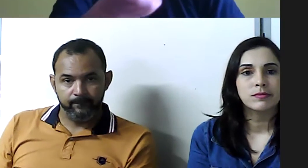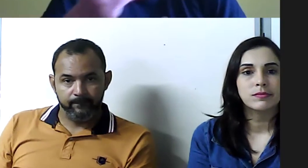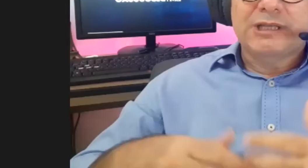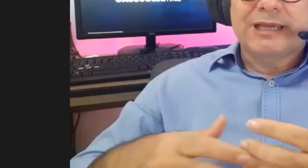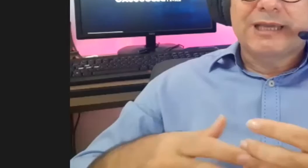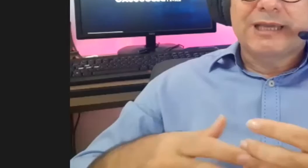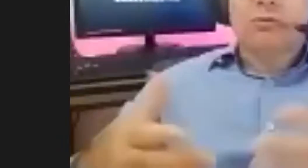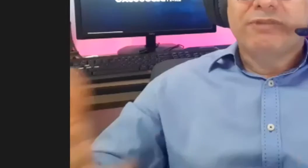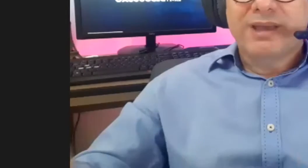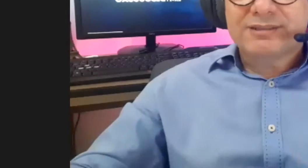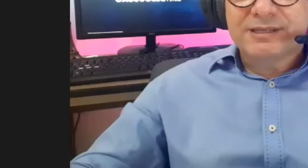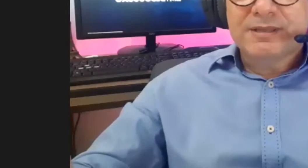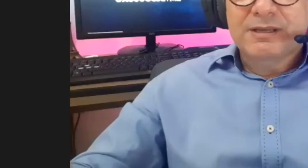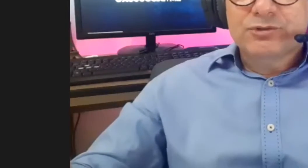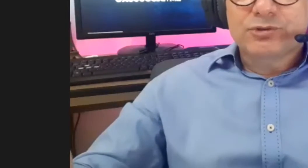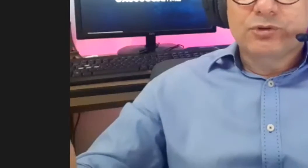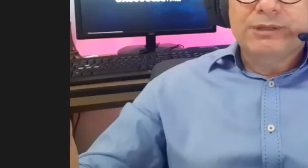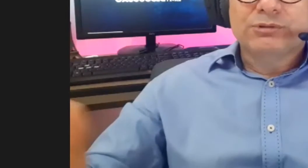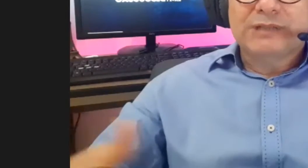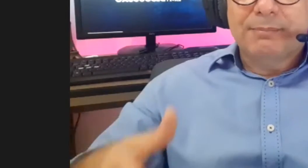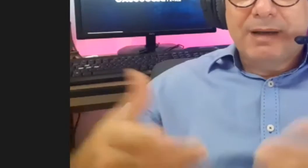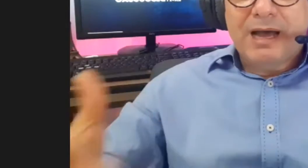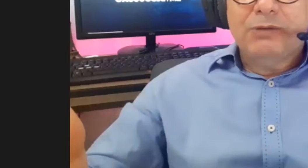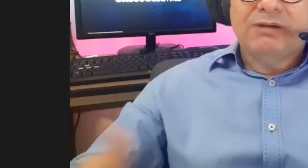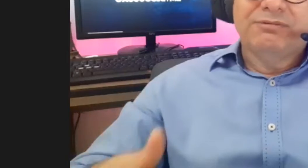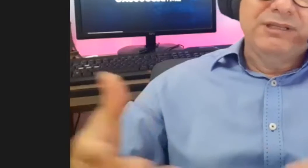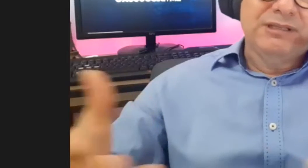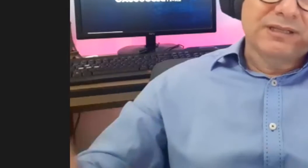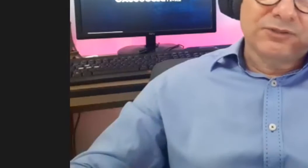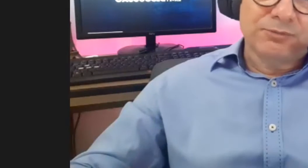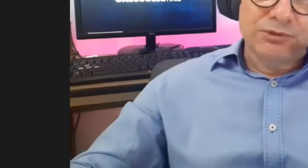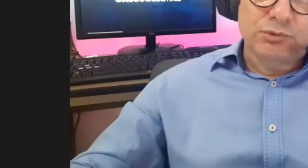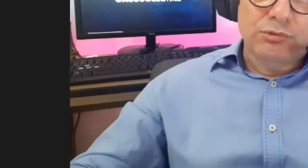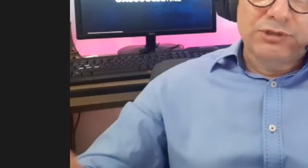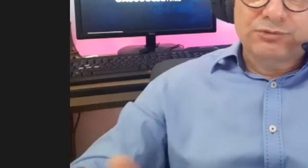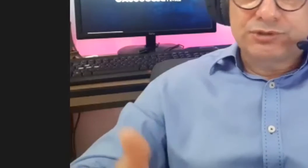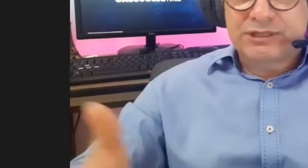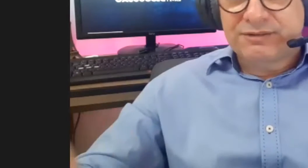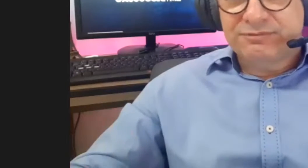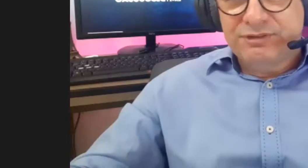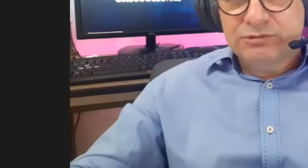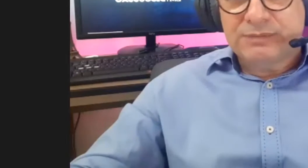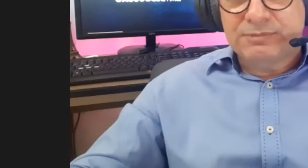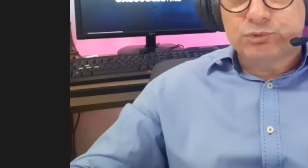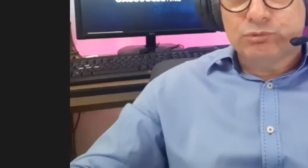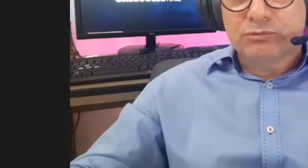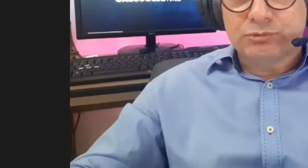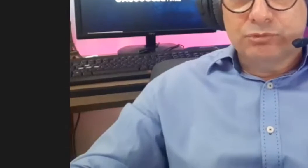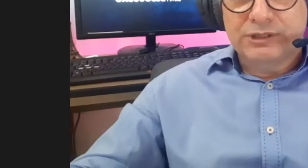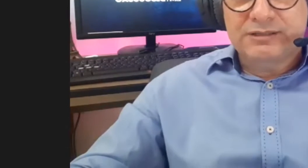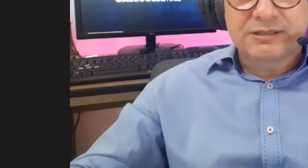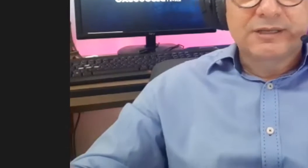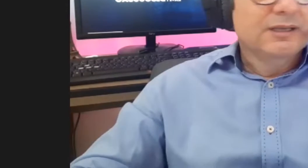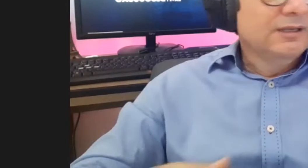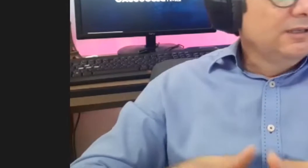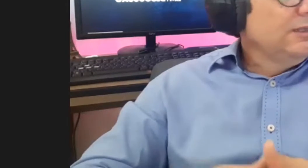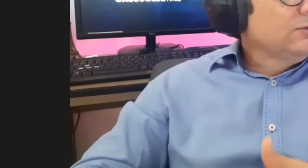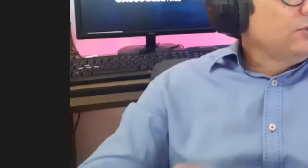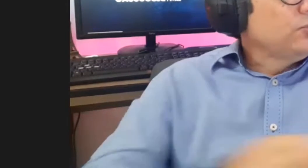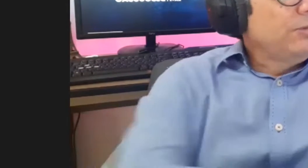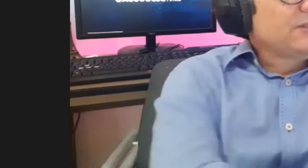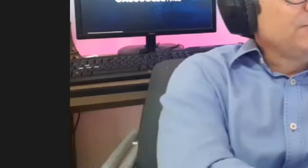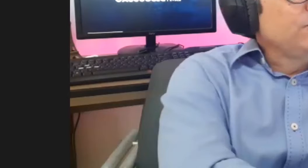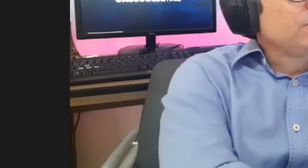Então nós vamos ter aqui uma conversa sobre o trabalho, a vida dessas pessoas, os desafios da pessoa com surdez